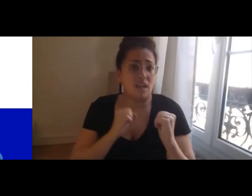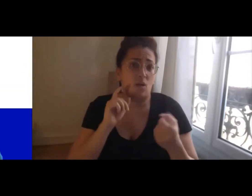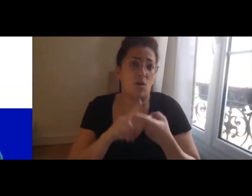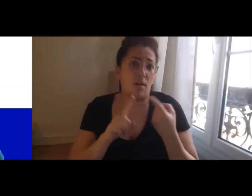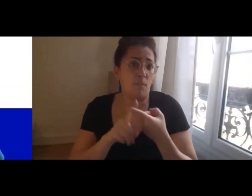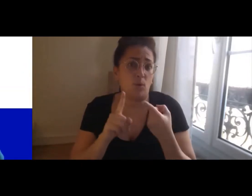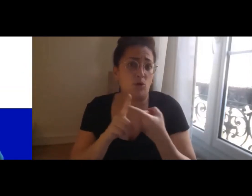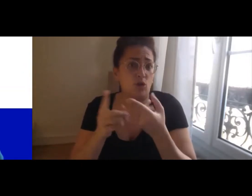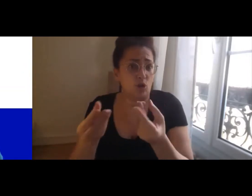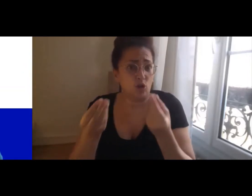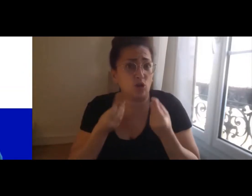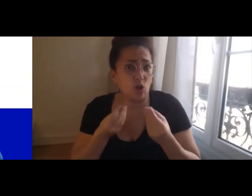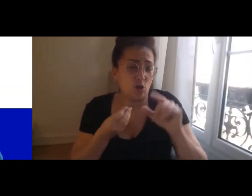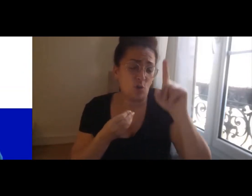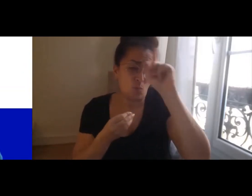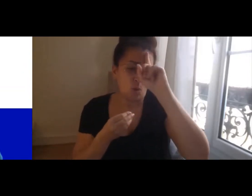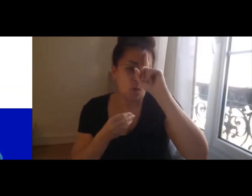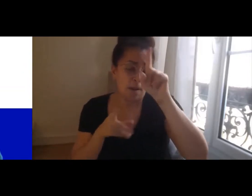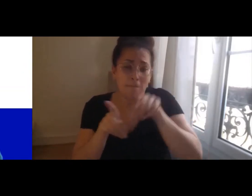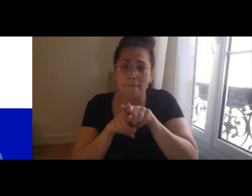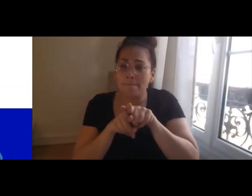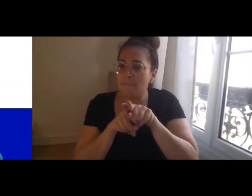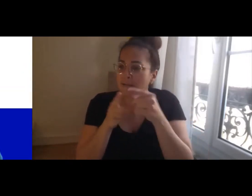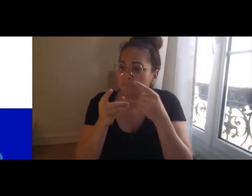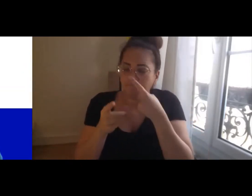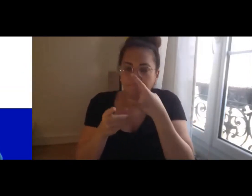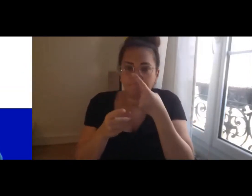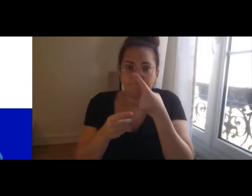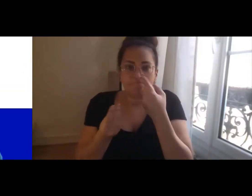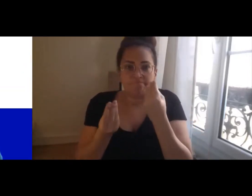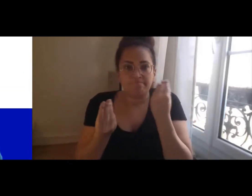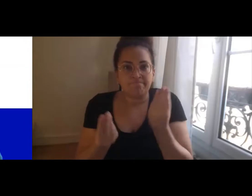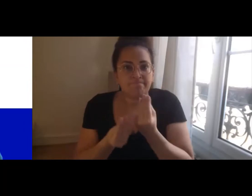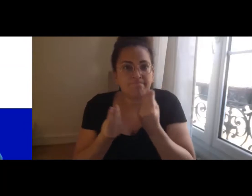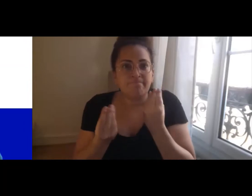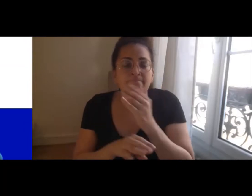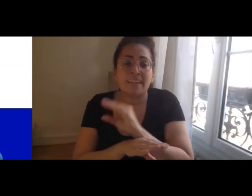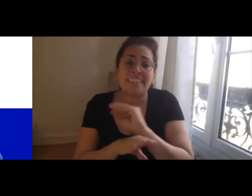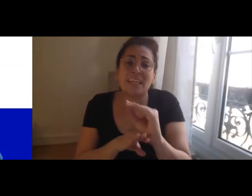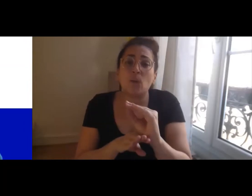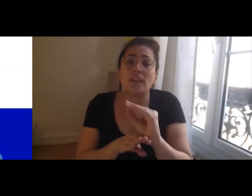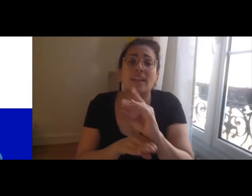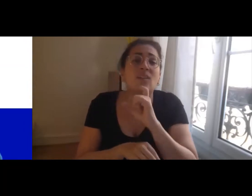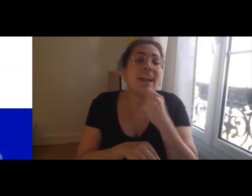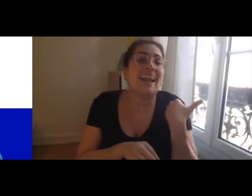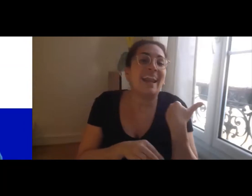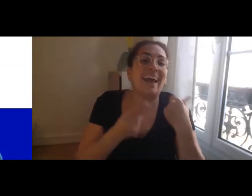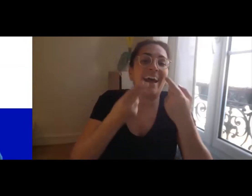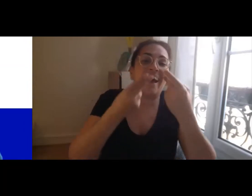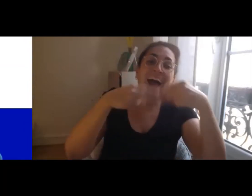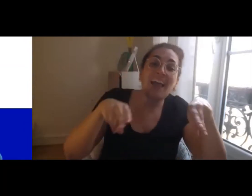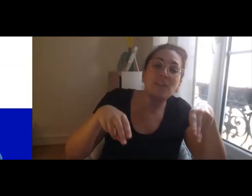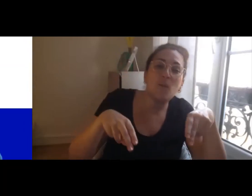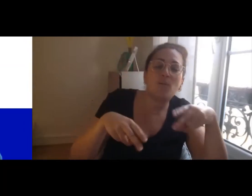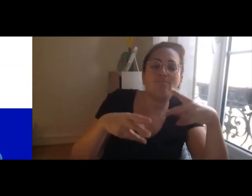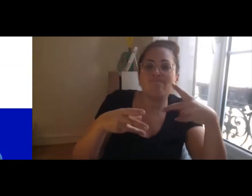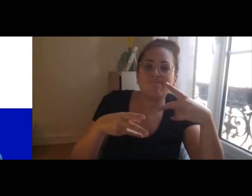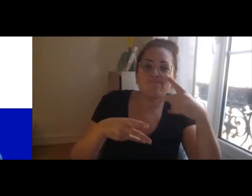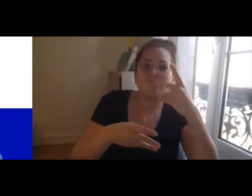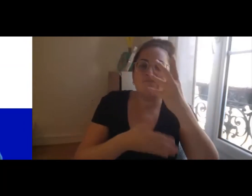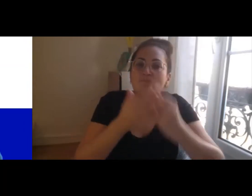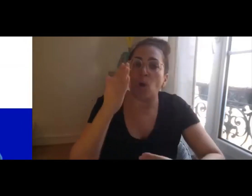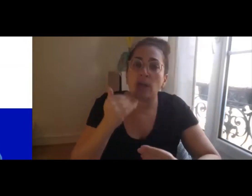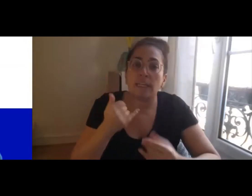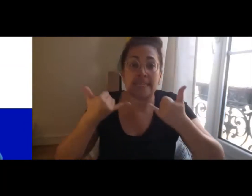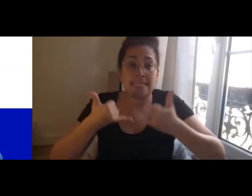pour nous sécuriser parce que peut-être qu'on ne l'a pas dit en introduction mais pour nous sécuriser parce que nous ne sommes pas des experts de la recherche à l